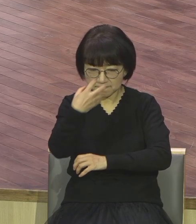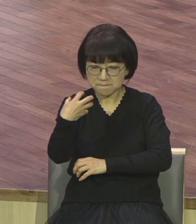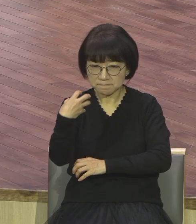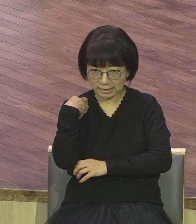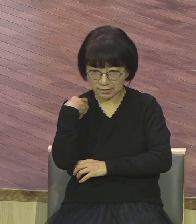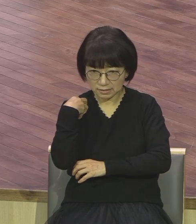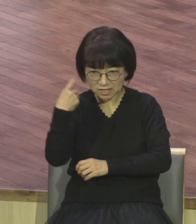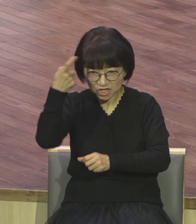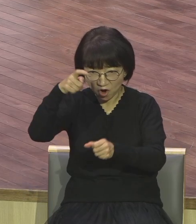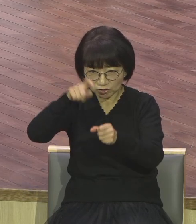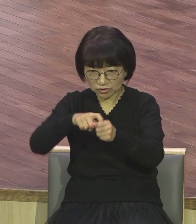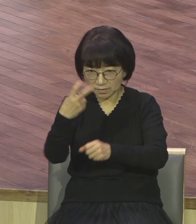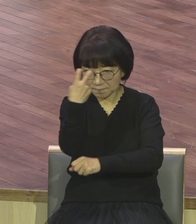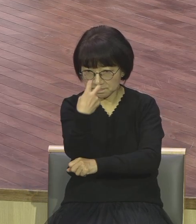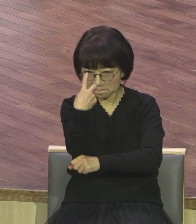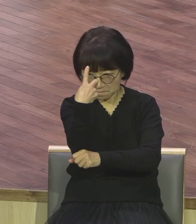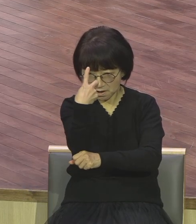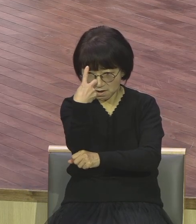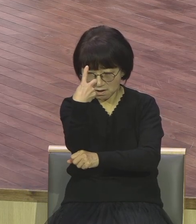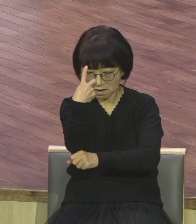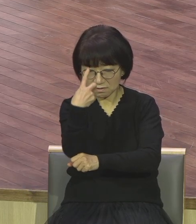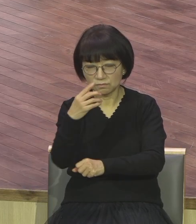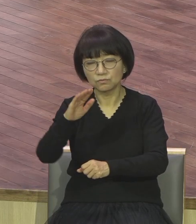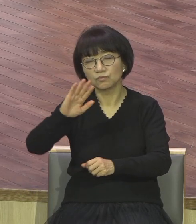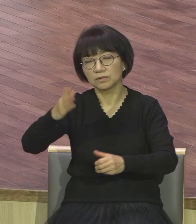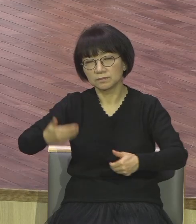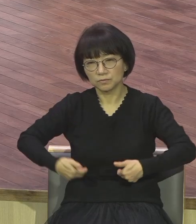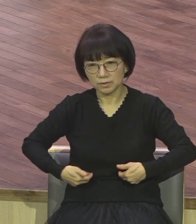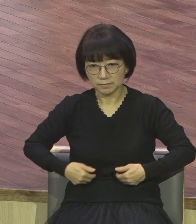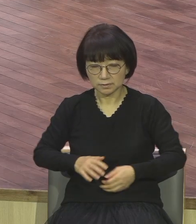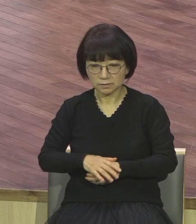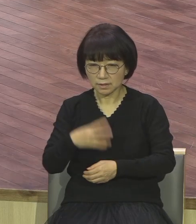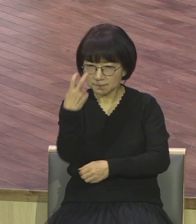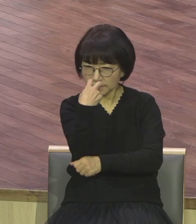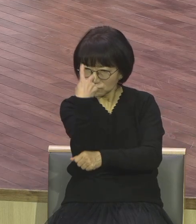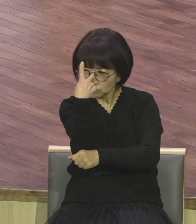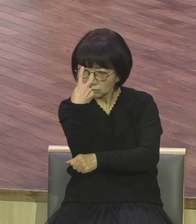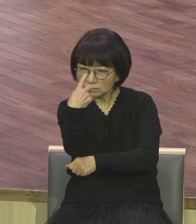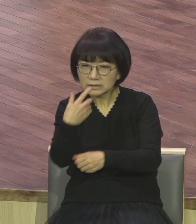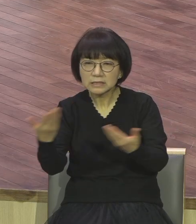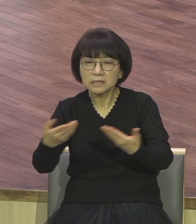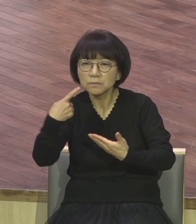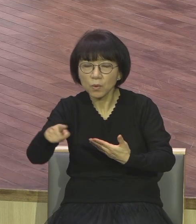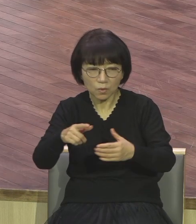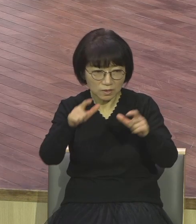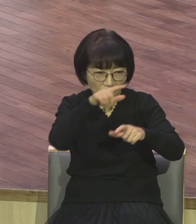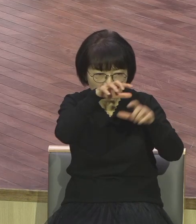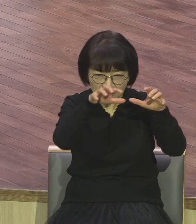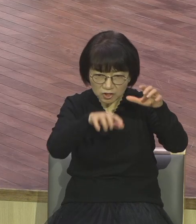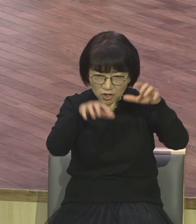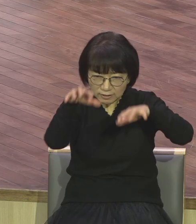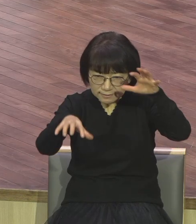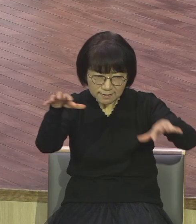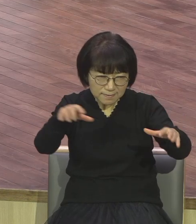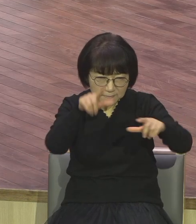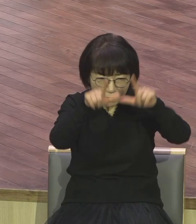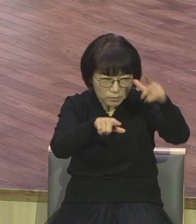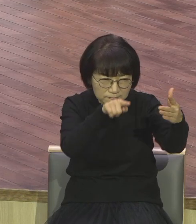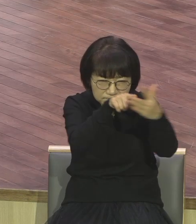파수꾼 파수꾼이 현장을 잘 봐야 영적 파악을 현장 파악을 잘해야 돼 현장 파악 직분을